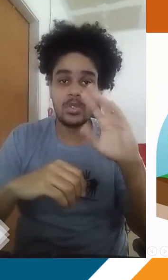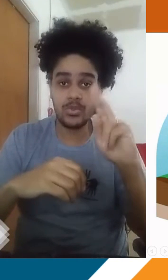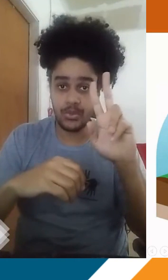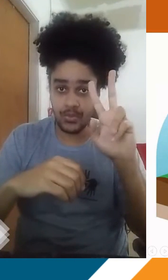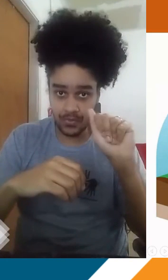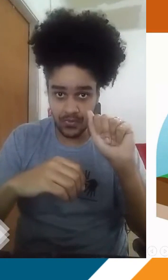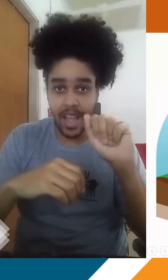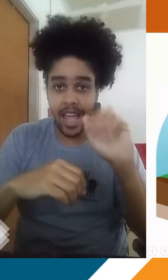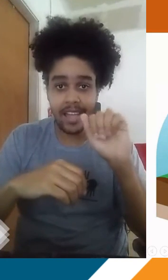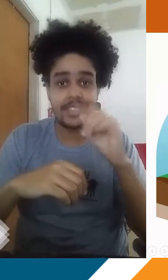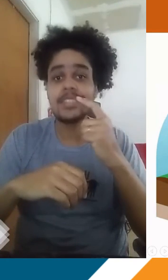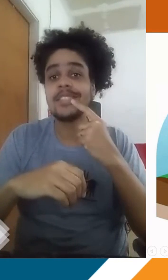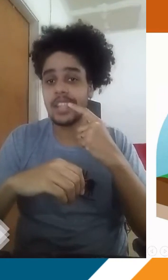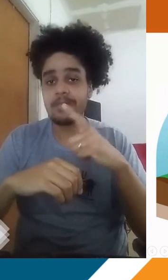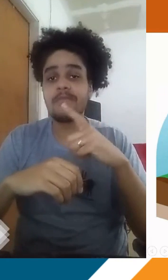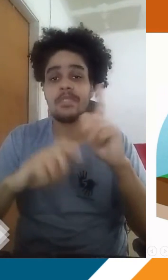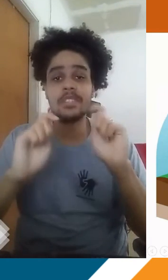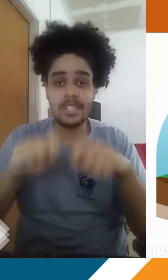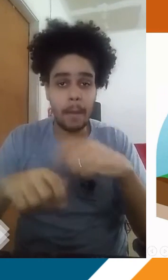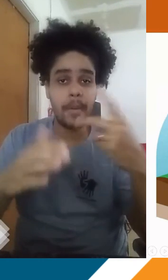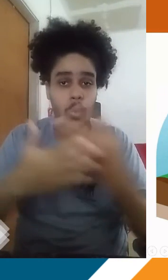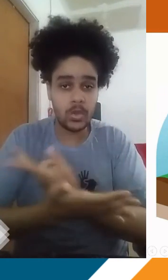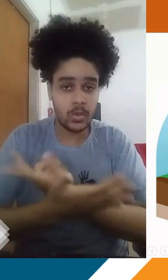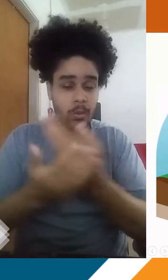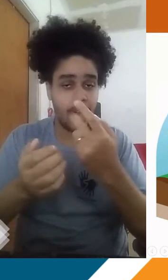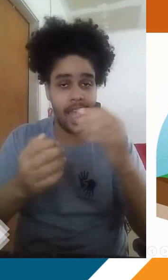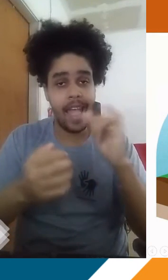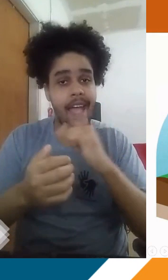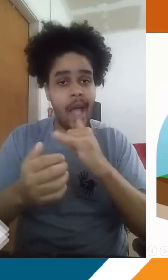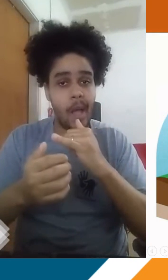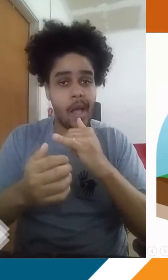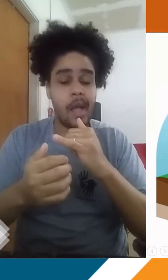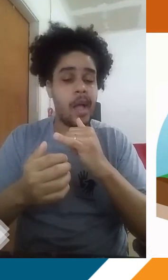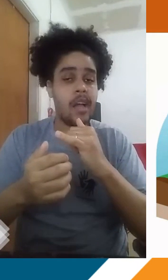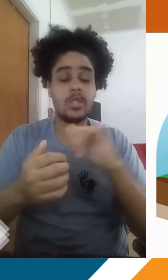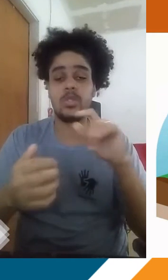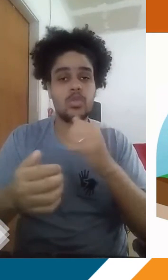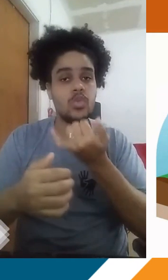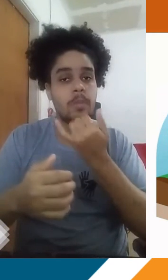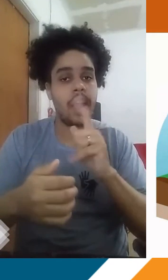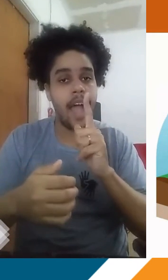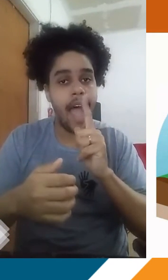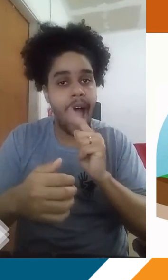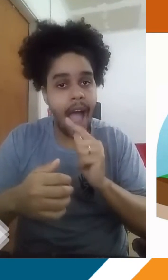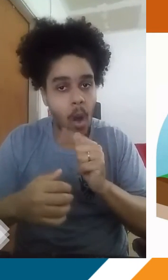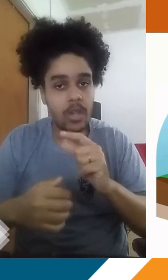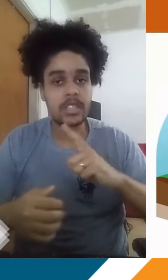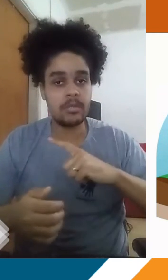ácida, ela é uma reação, né? Que pode acontecer com o vapor da água que está presente na atmosfera e que